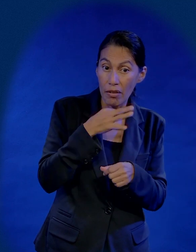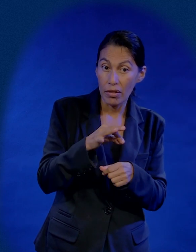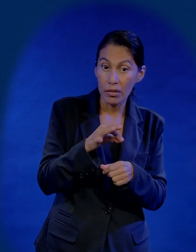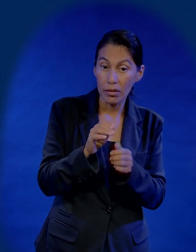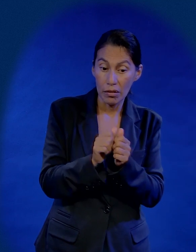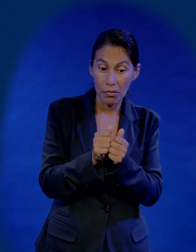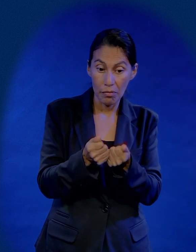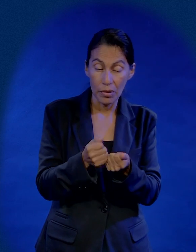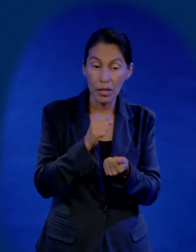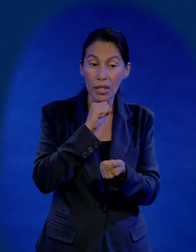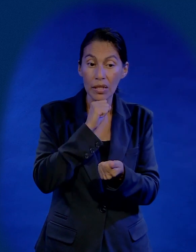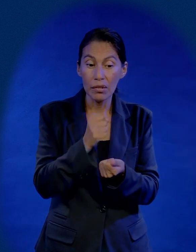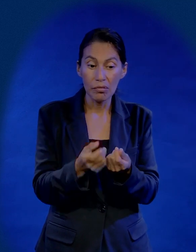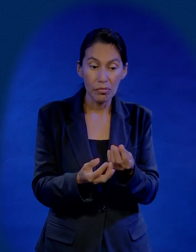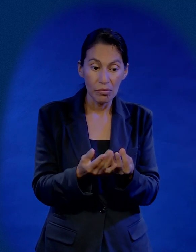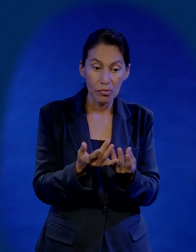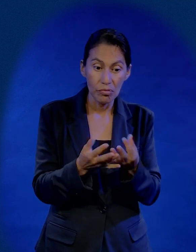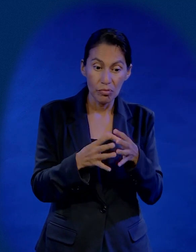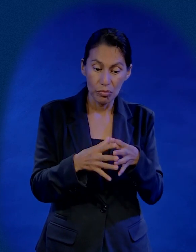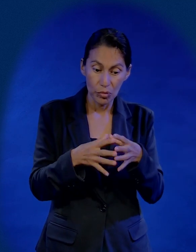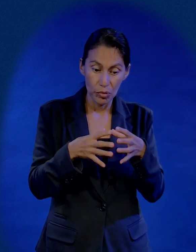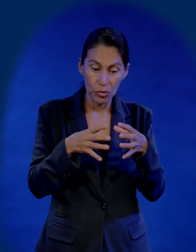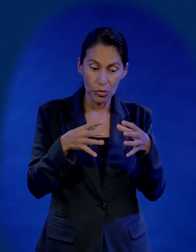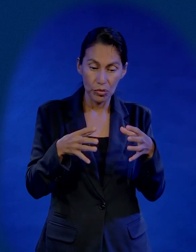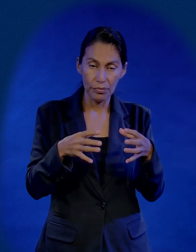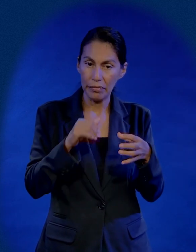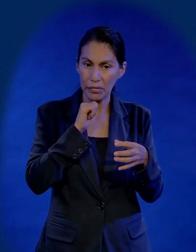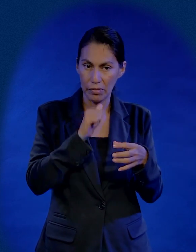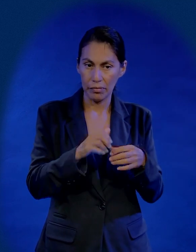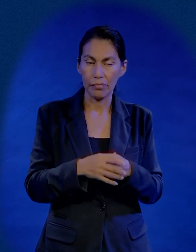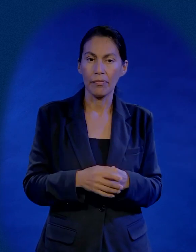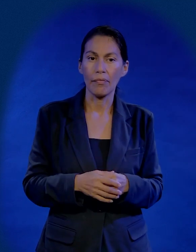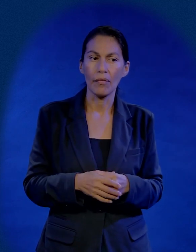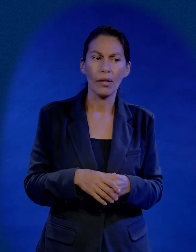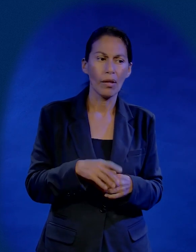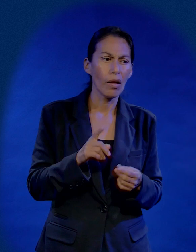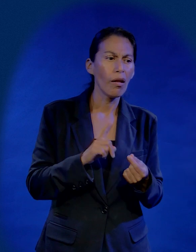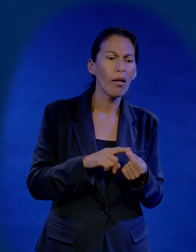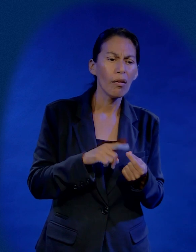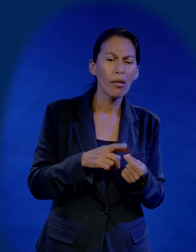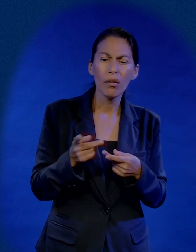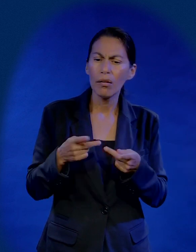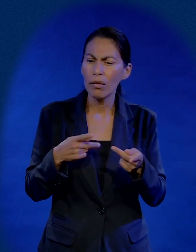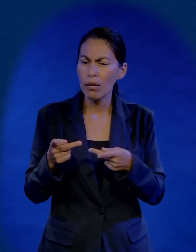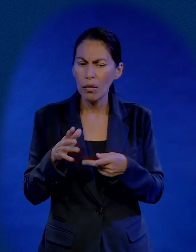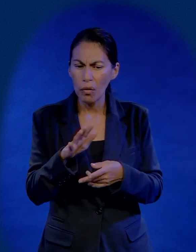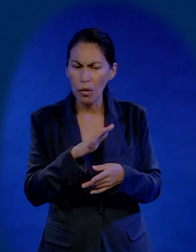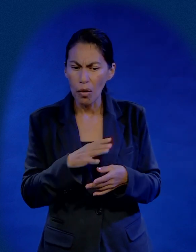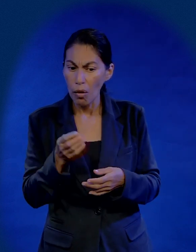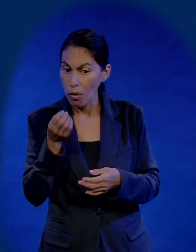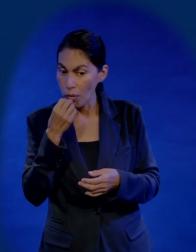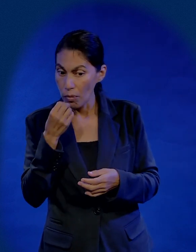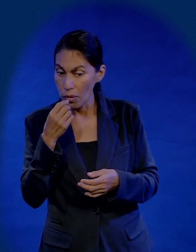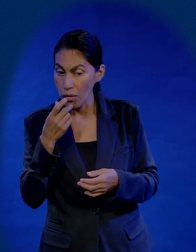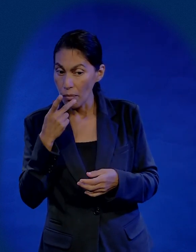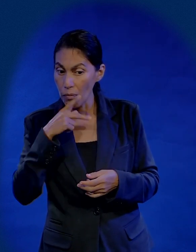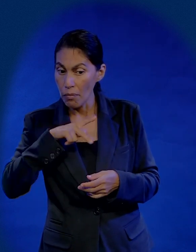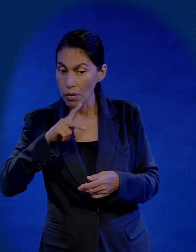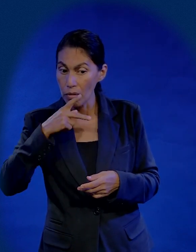panes sin levadura vinieron los discípulos a Jesús diciéndole ¿dónde quieres que preparemos para que comas la Pascua? y a